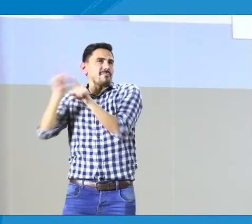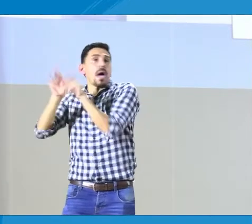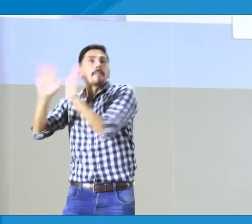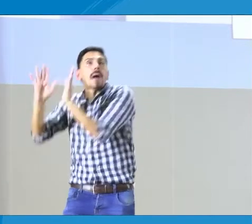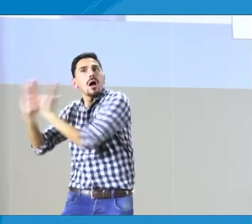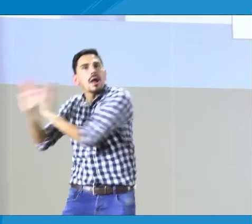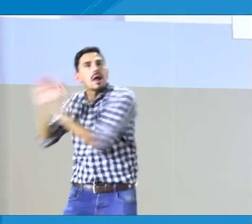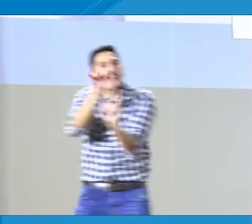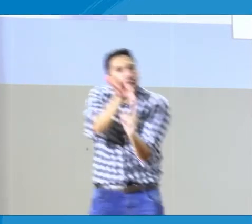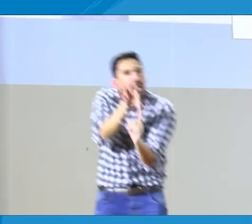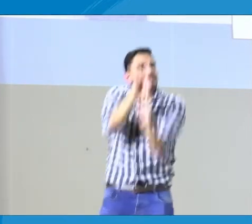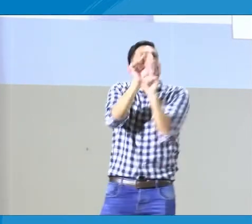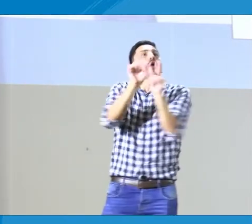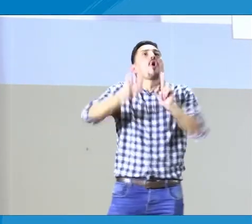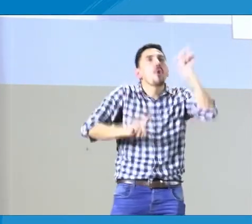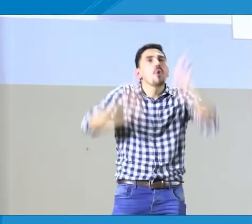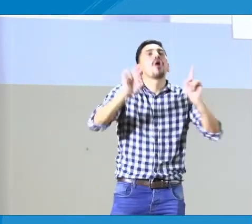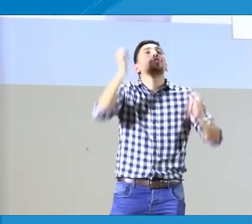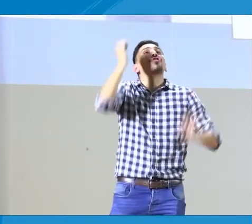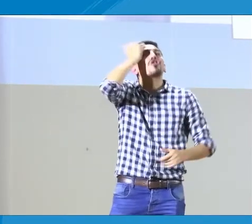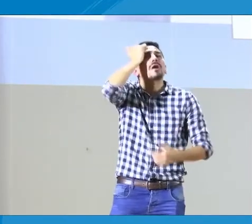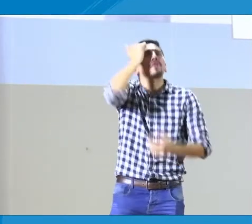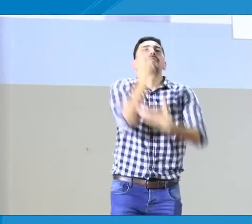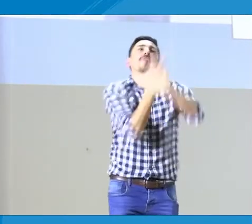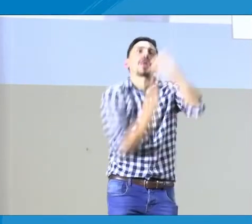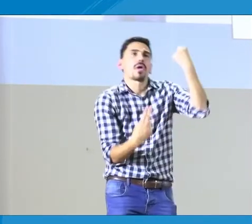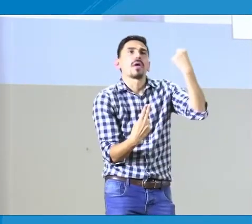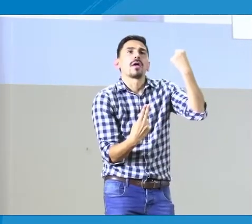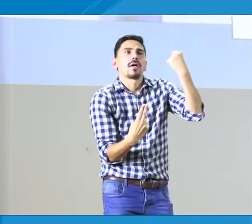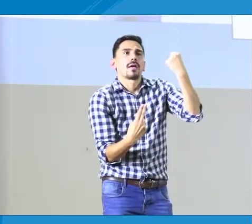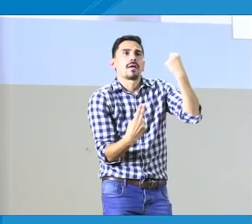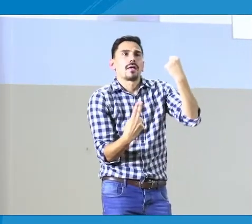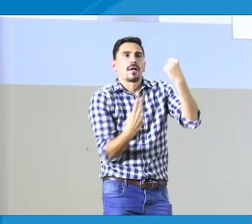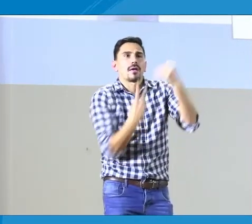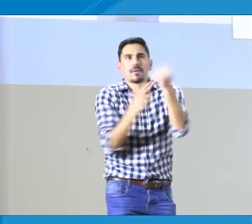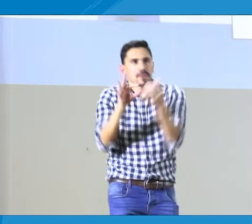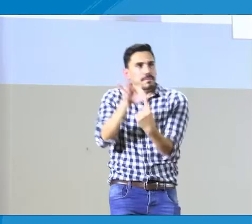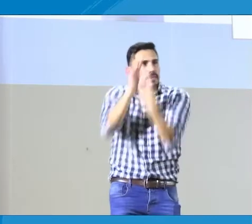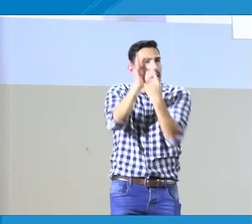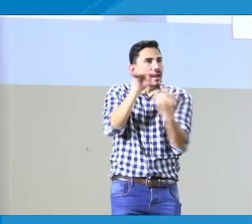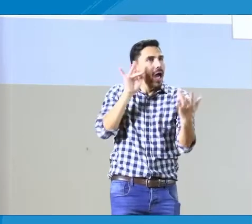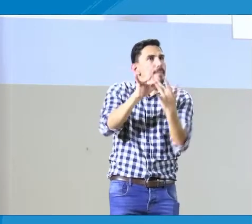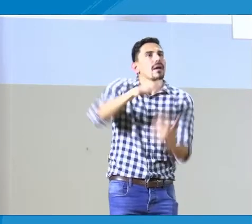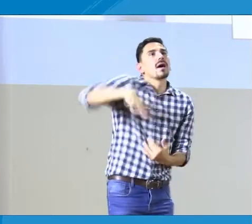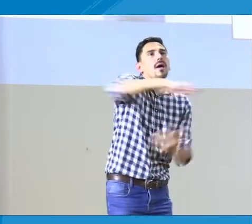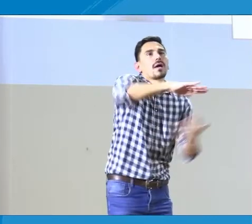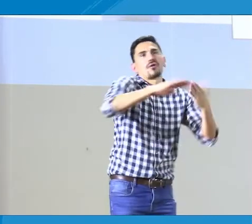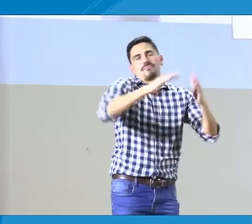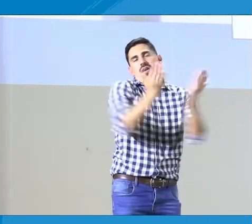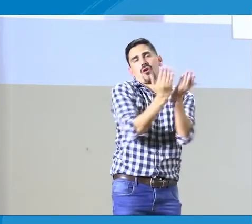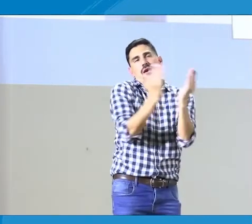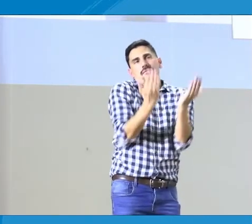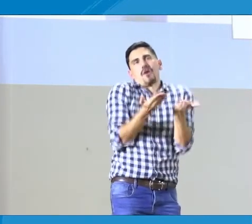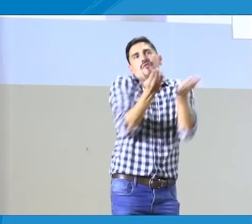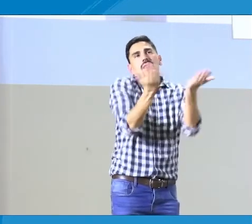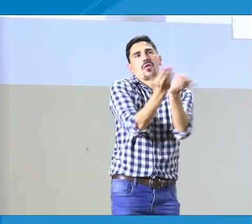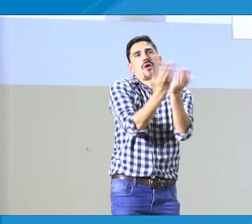las plazas a nivel general para las diferentes instituciones educativas. Para los docentes bilingües, pues